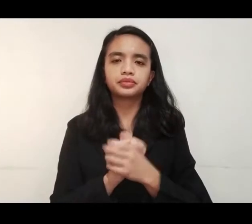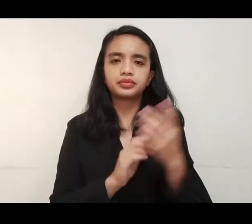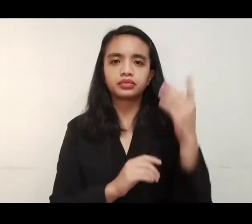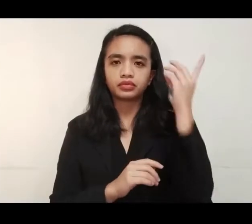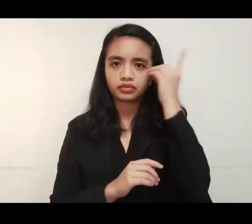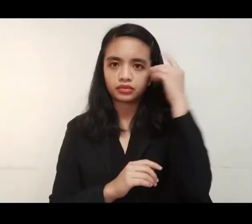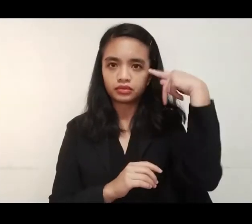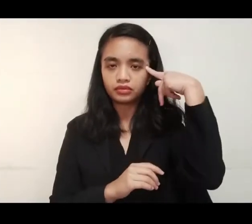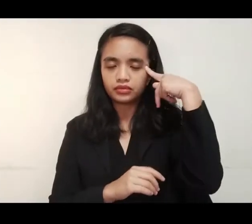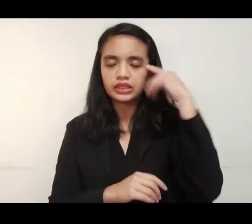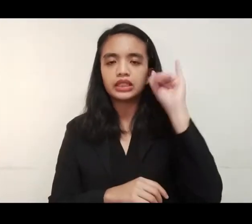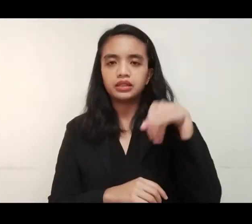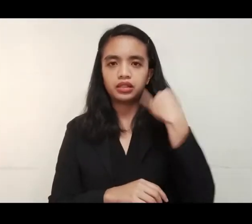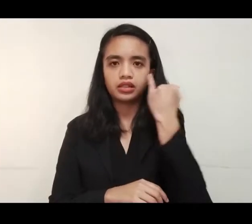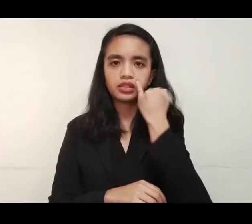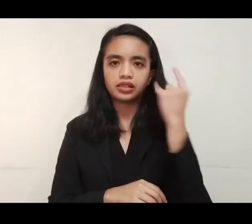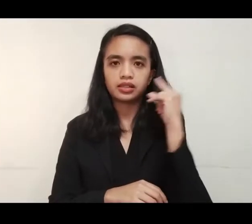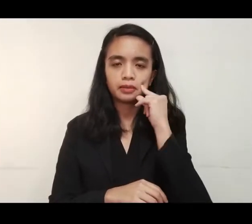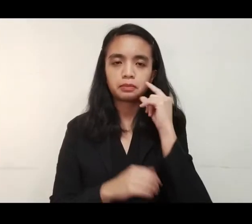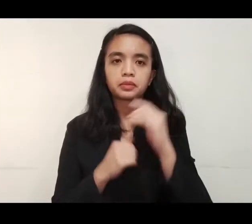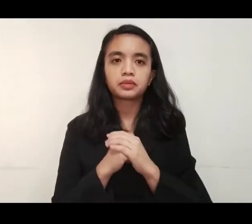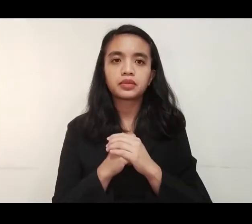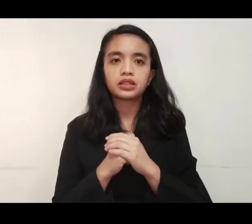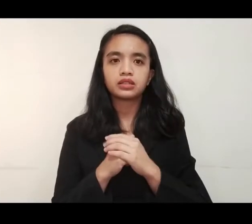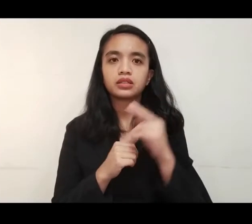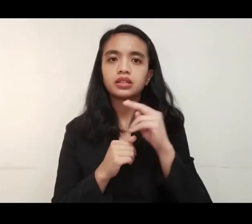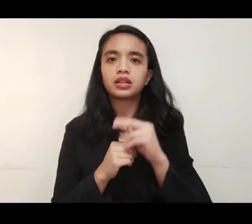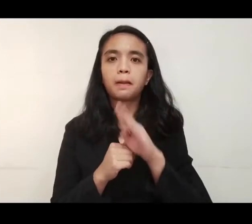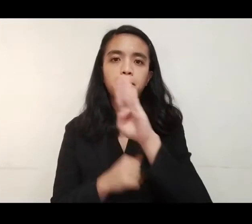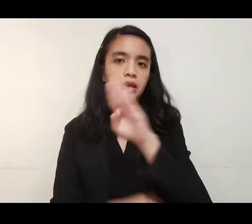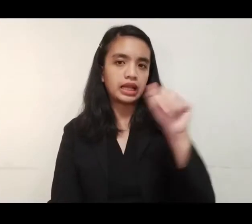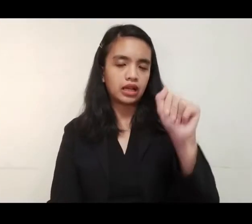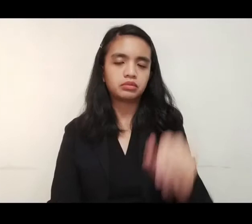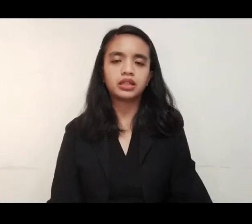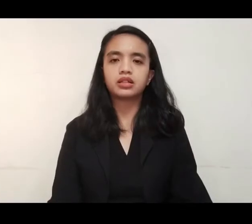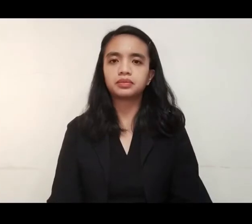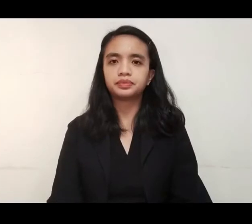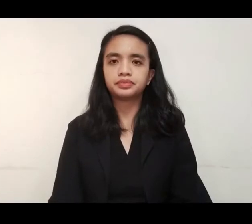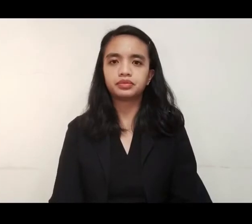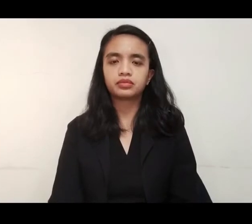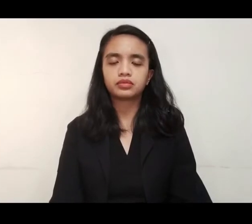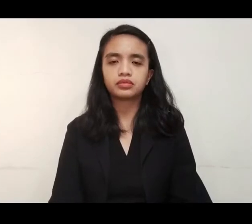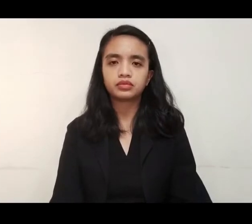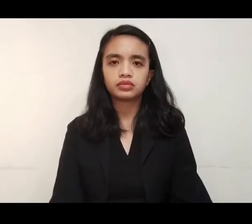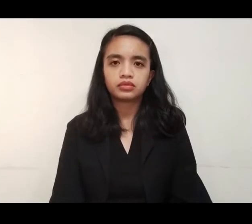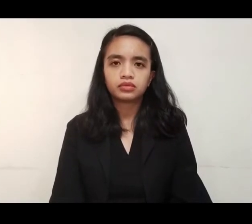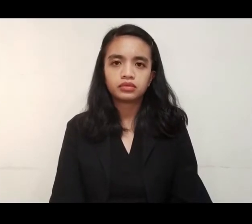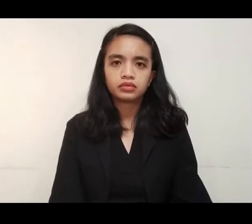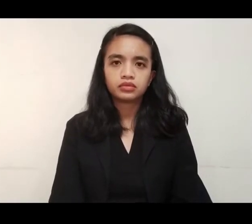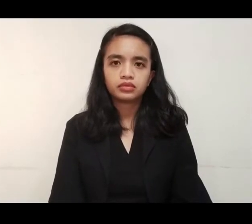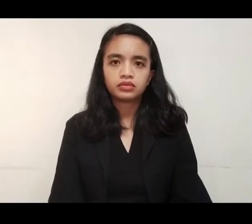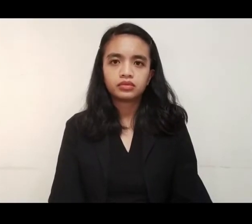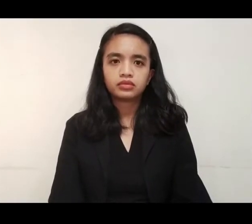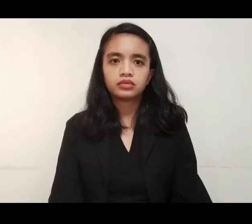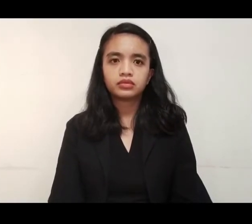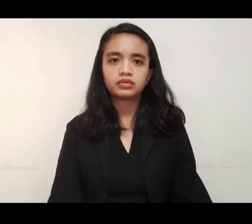Kasama si Daryl Peralta, Jasmine Gabriel Galban. Balitang Amyanan.